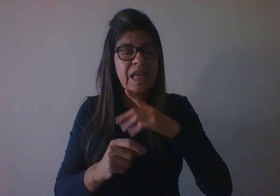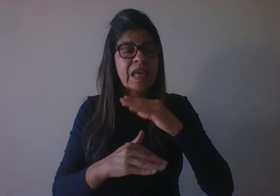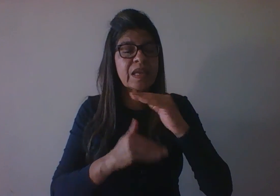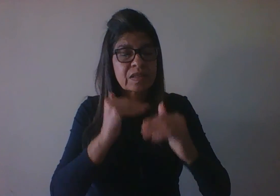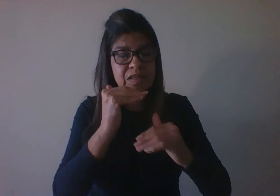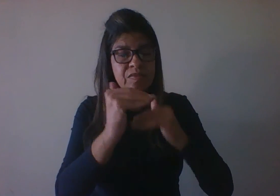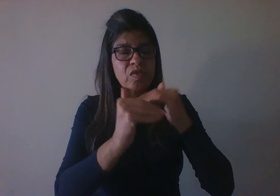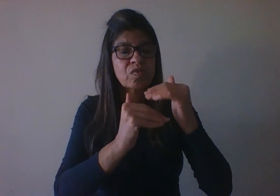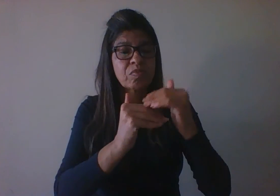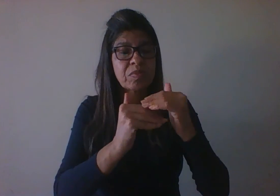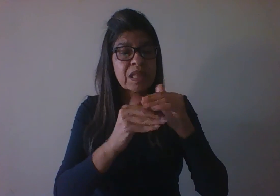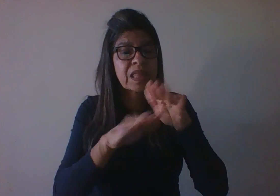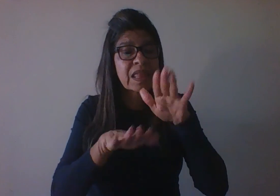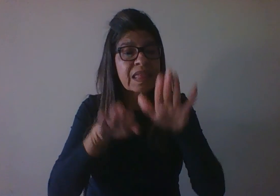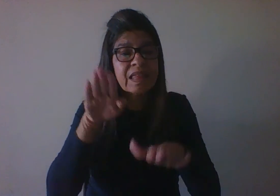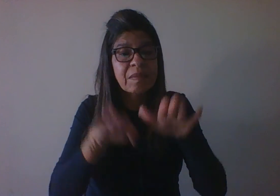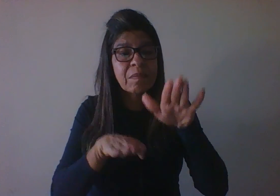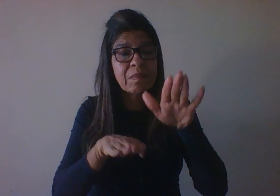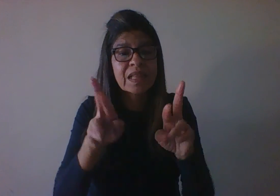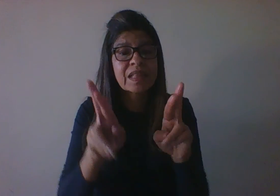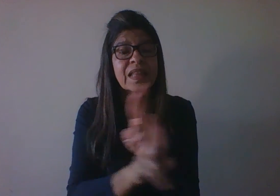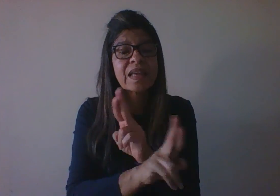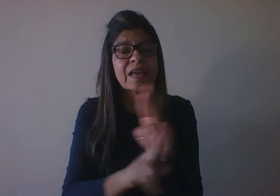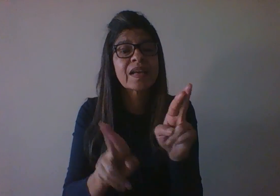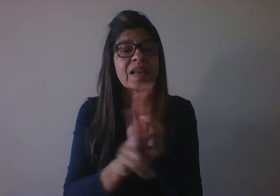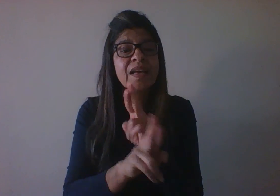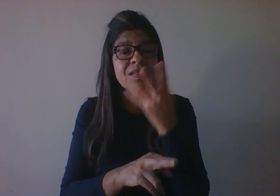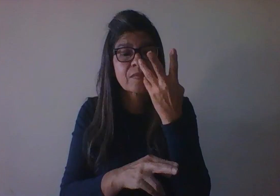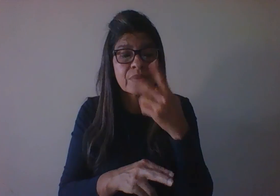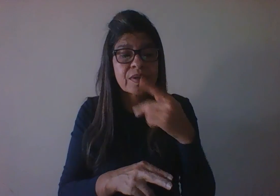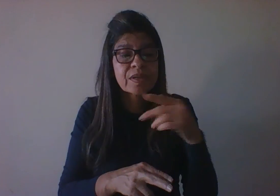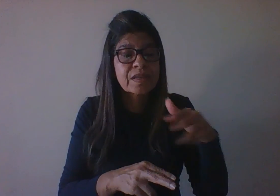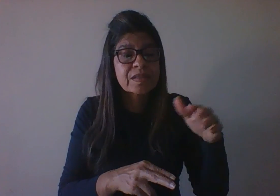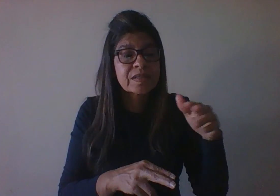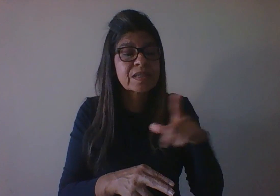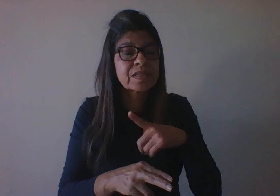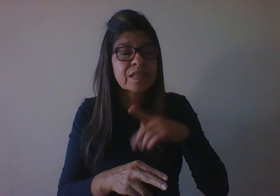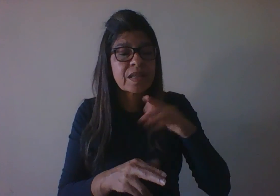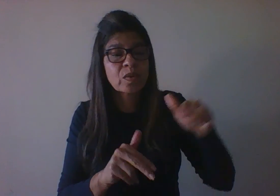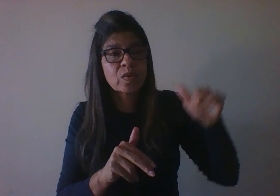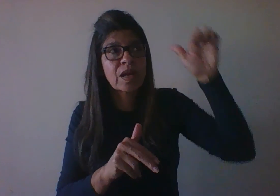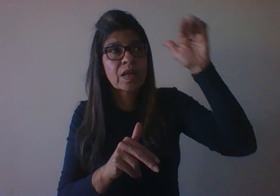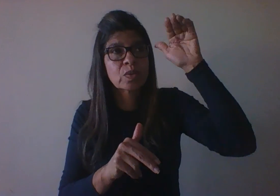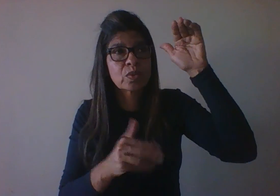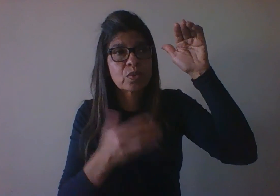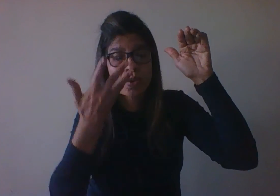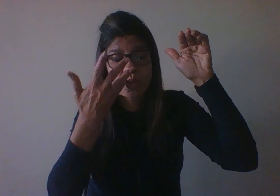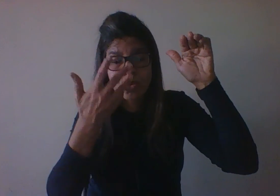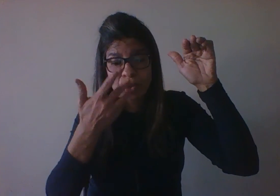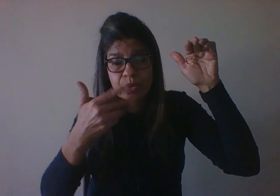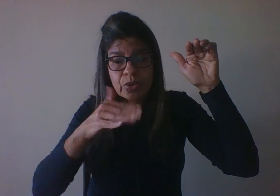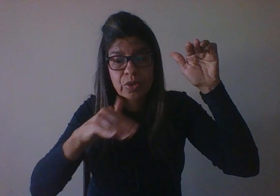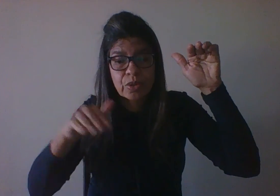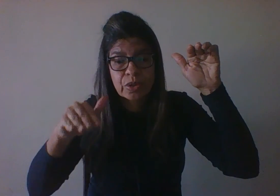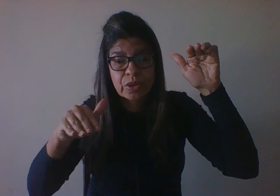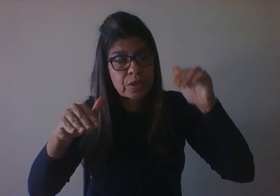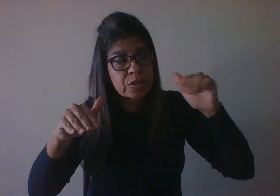relação que a criança se estabelece com os adultos. Ele fala de, ele desenvolve a teoria psicogerenética e